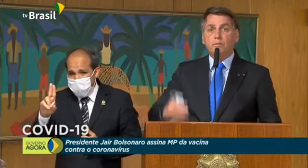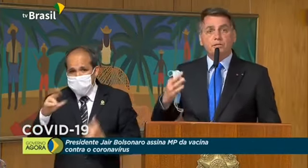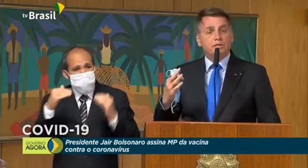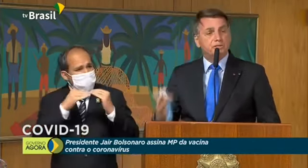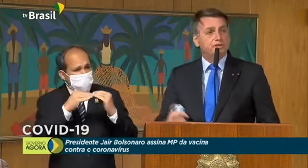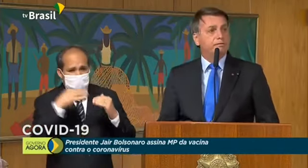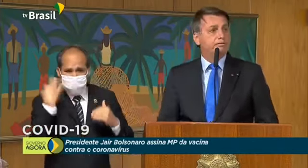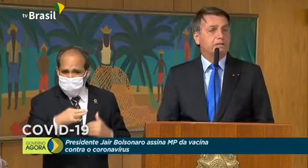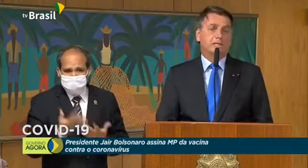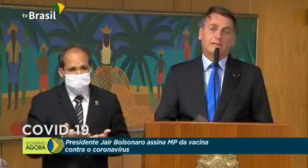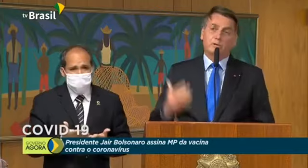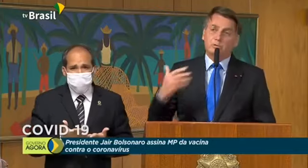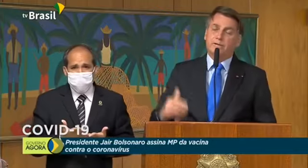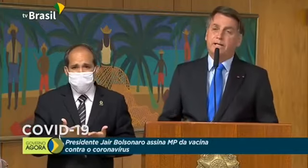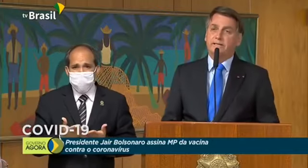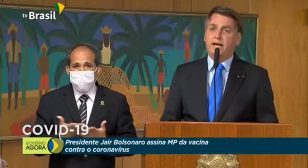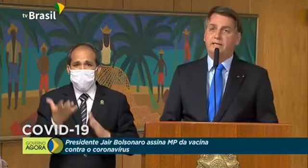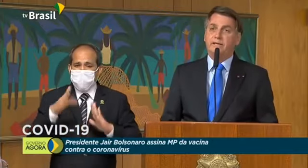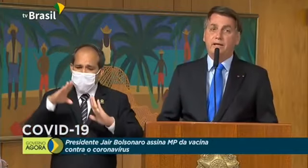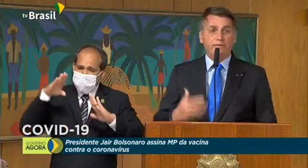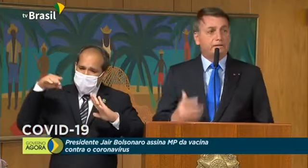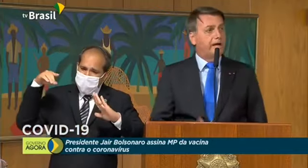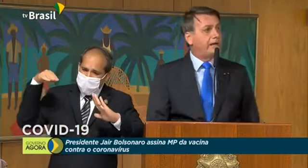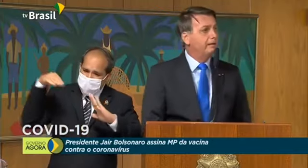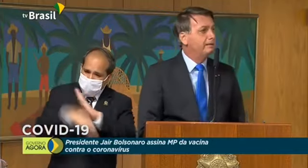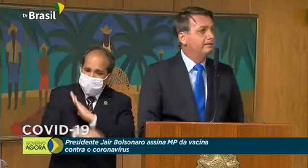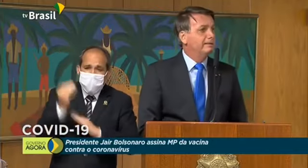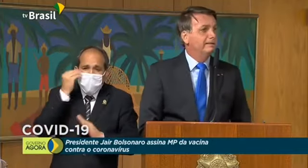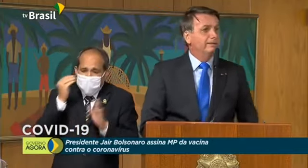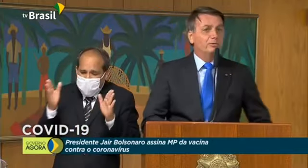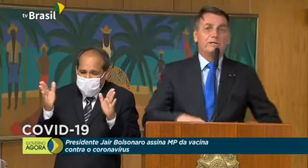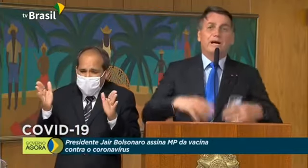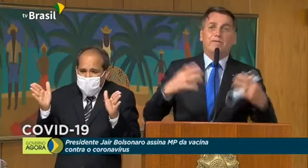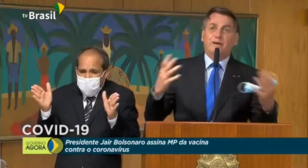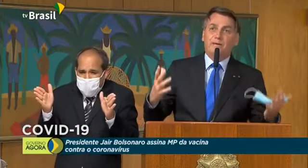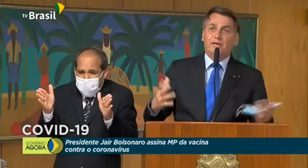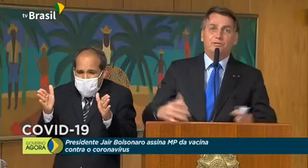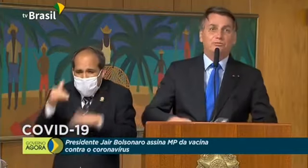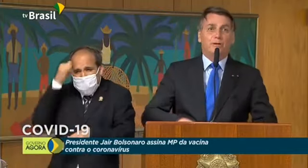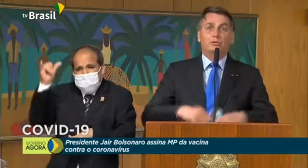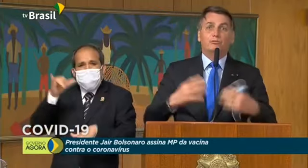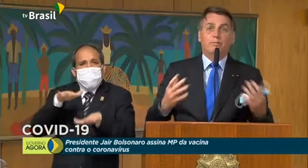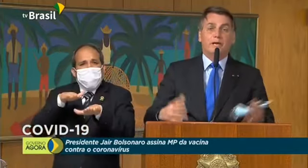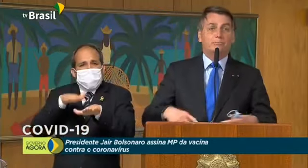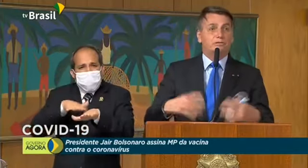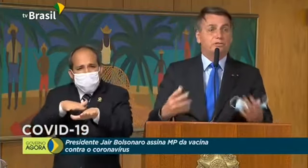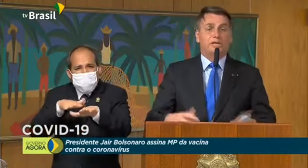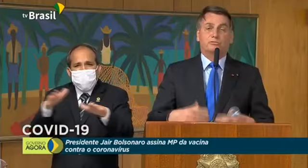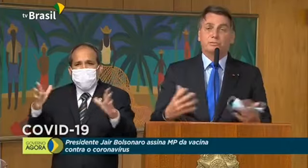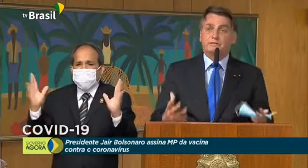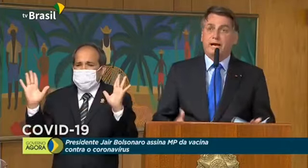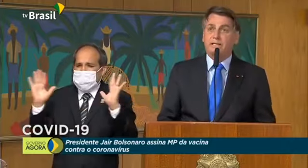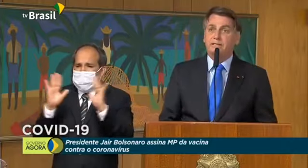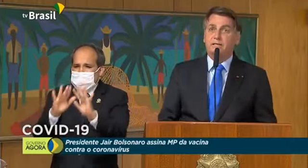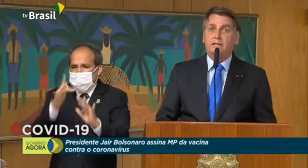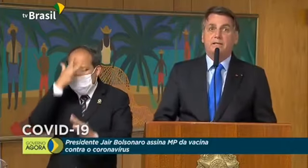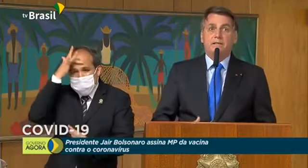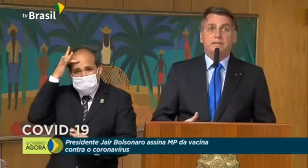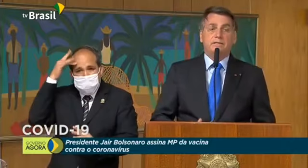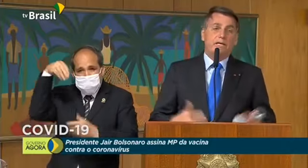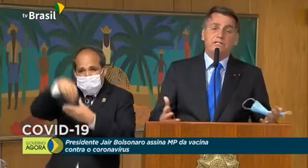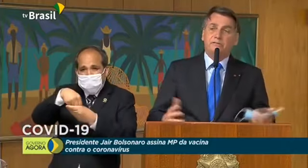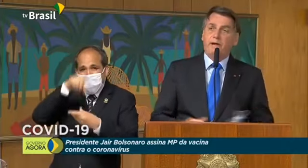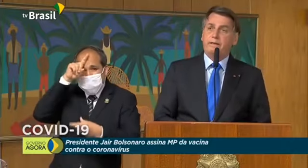E o objetivo de achatar a curva lá atrás era evitar o engarrafamento, o amontoamento de gente em hospitais,